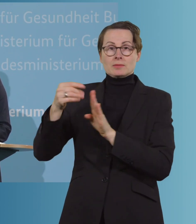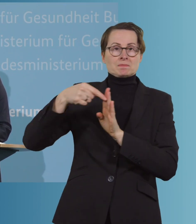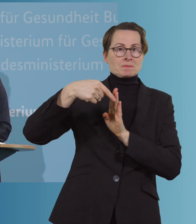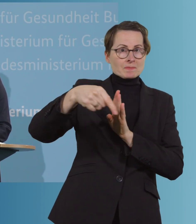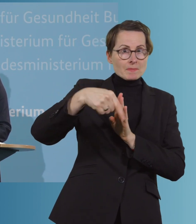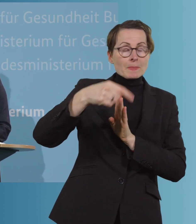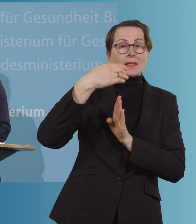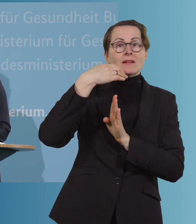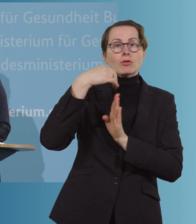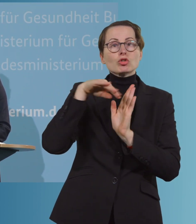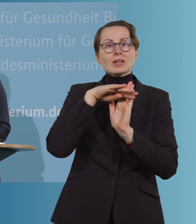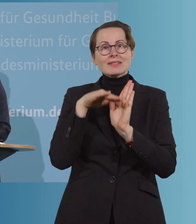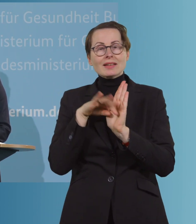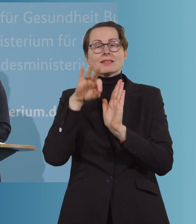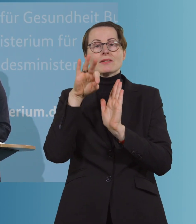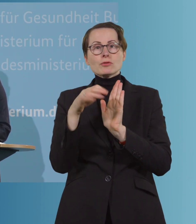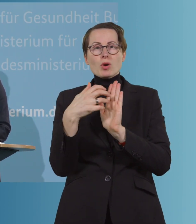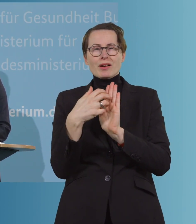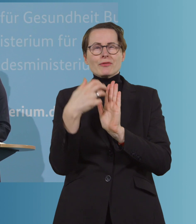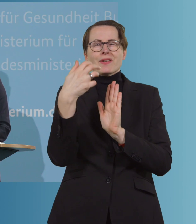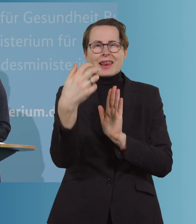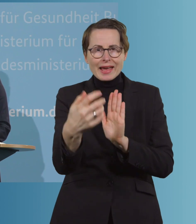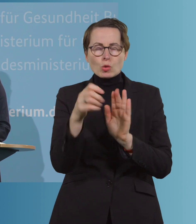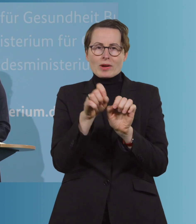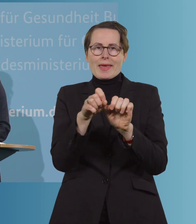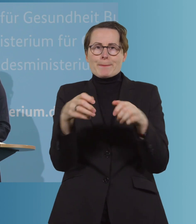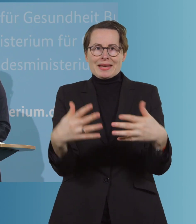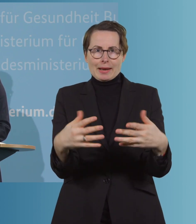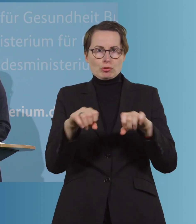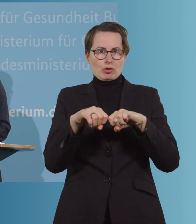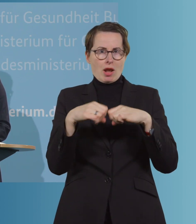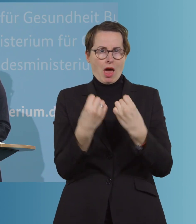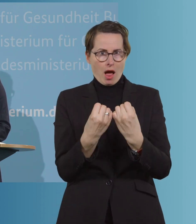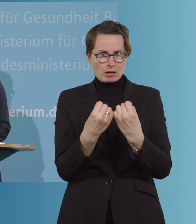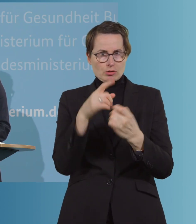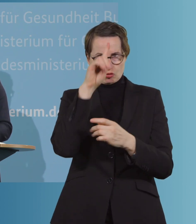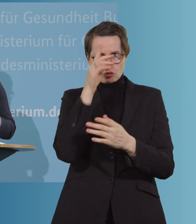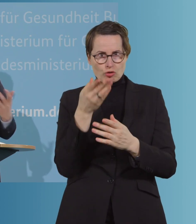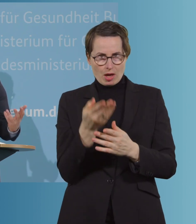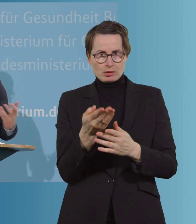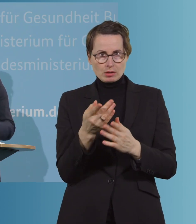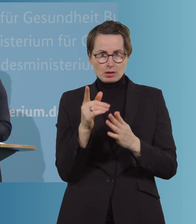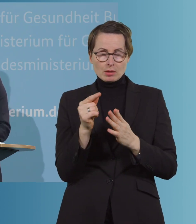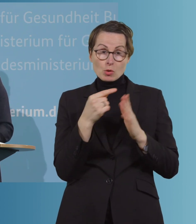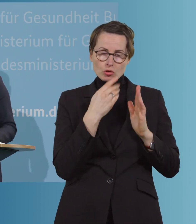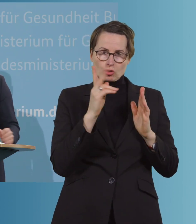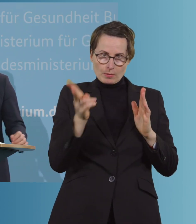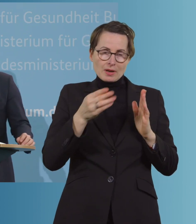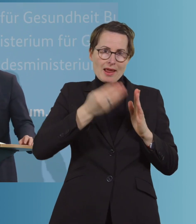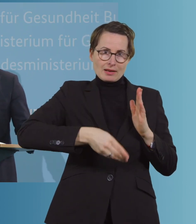Verlängerung der epidemischen Lage für Deutschland dann eben auch erstmal einzubringen, in die Beratung zu beraten und